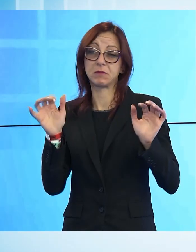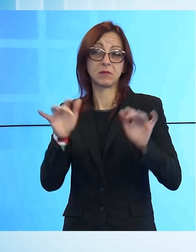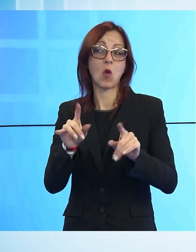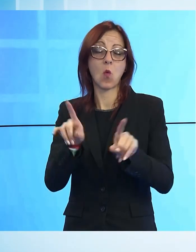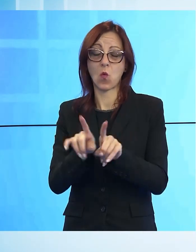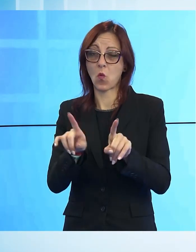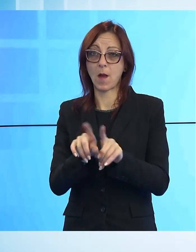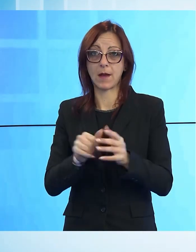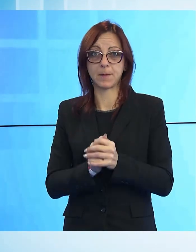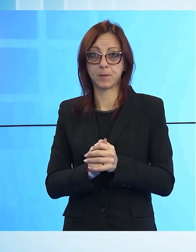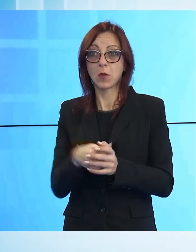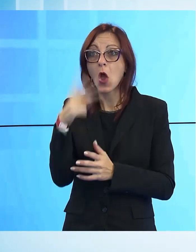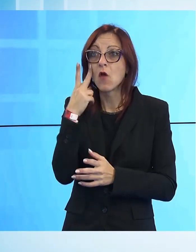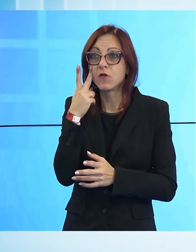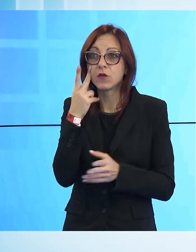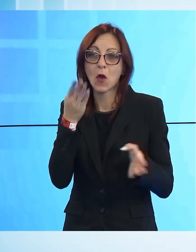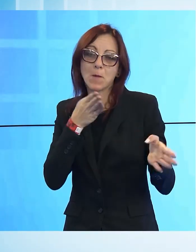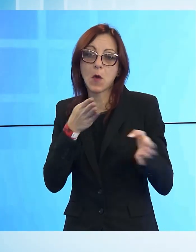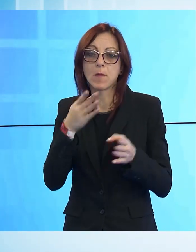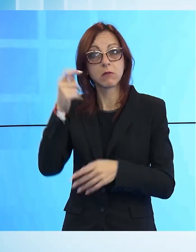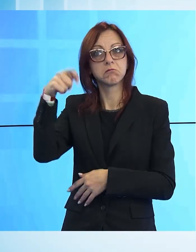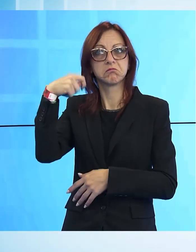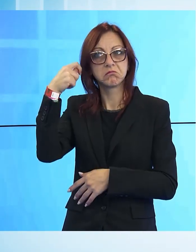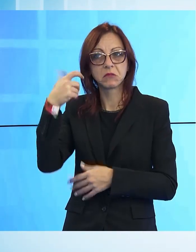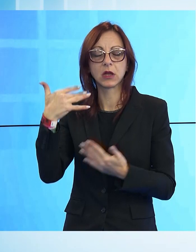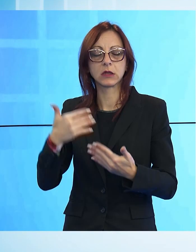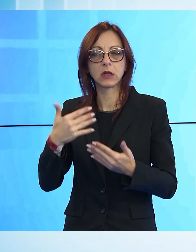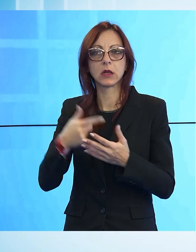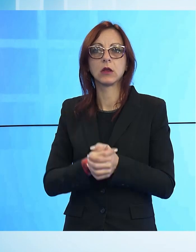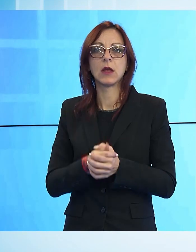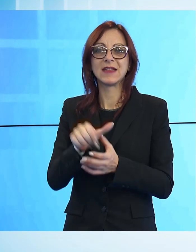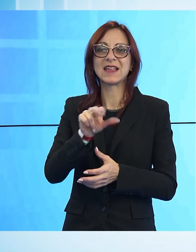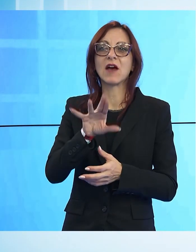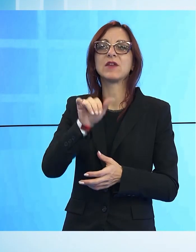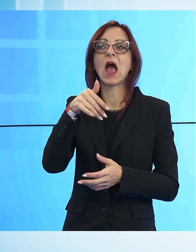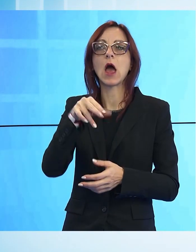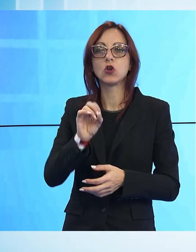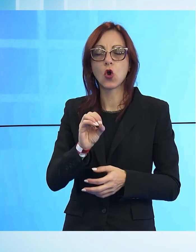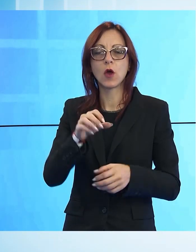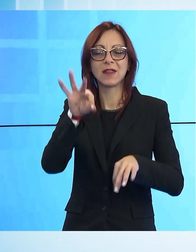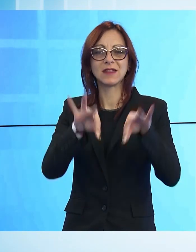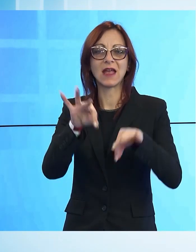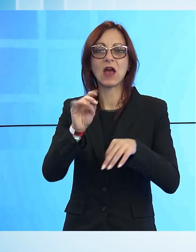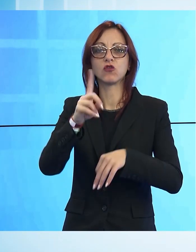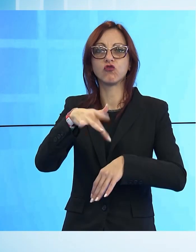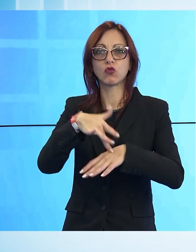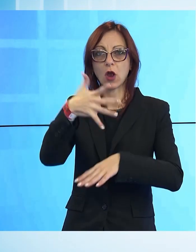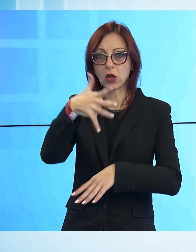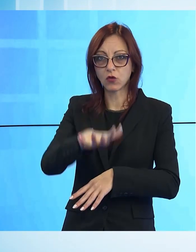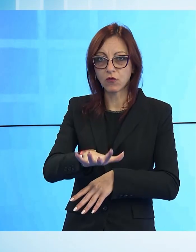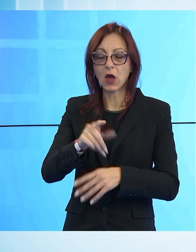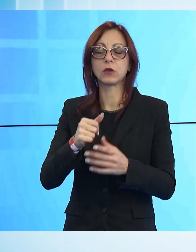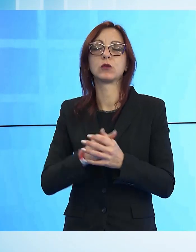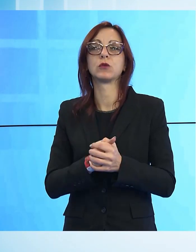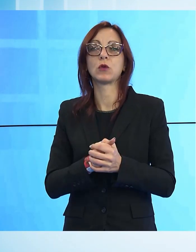momenti di grande interesse, Sabiano, Altero del Giglio, quindi assistito a momenti che